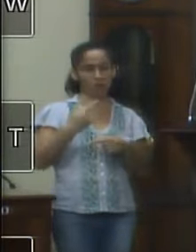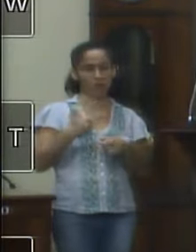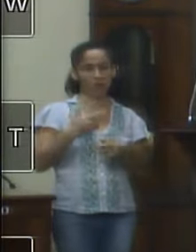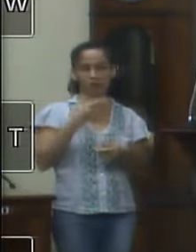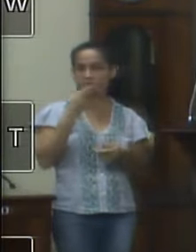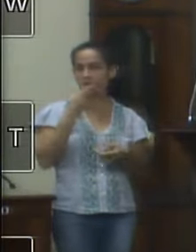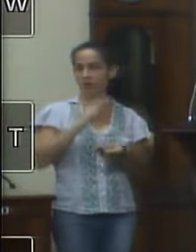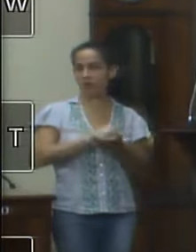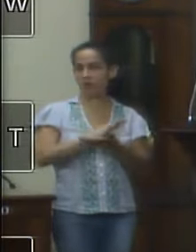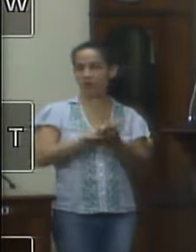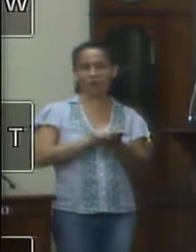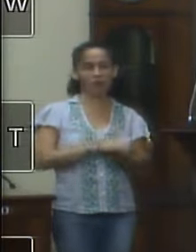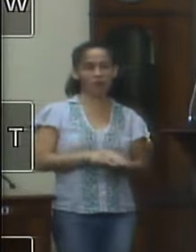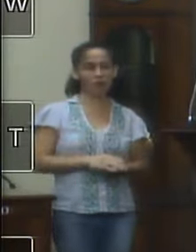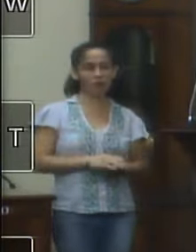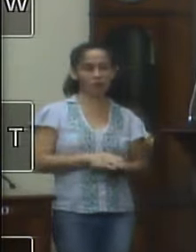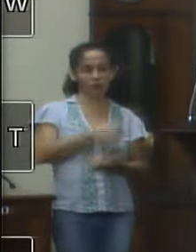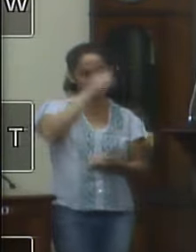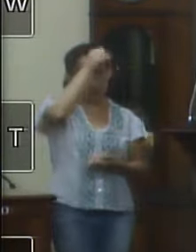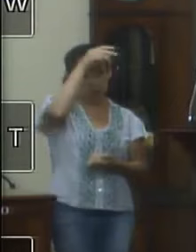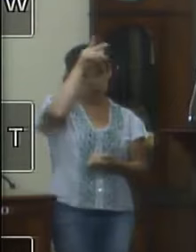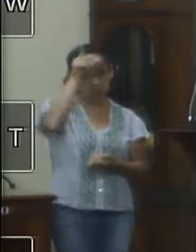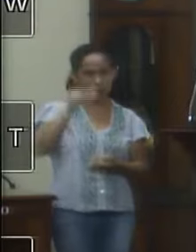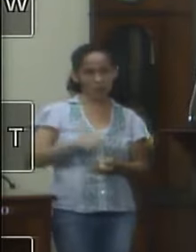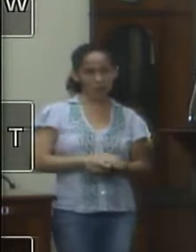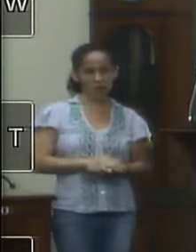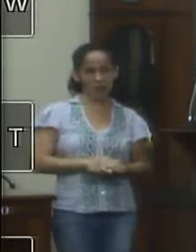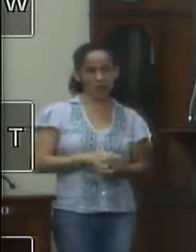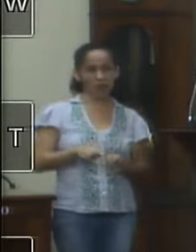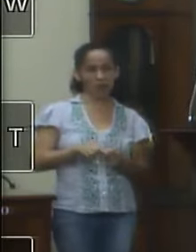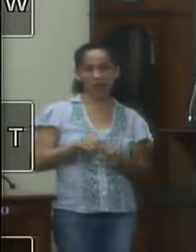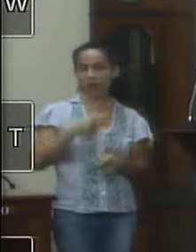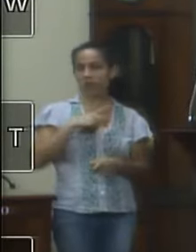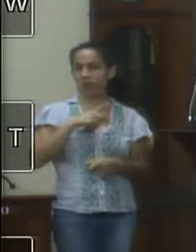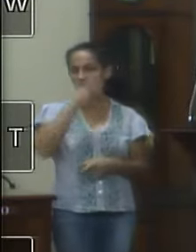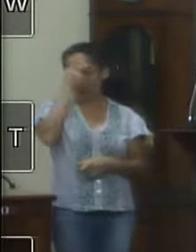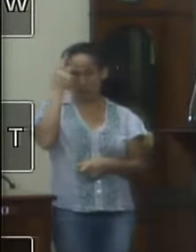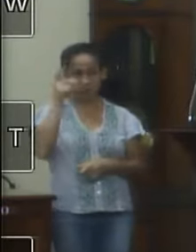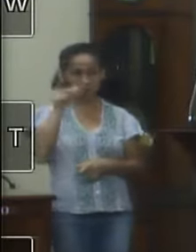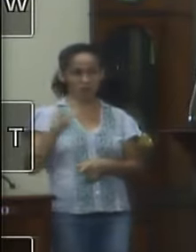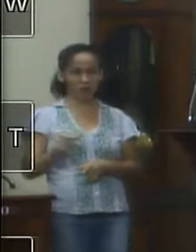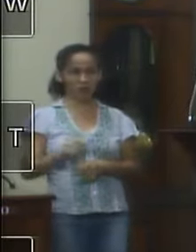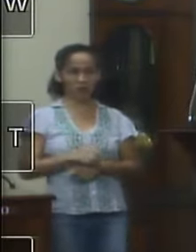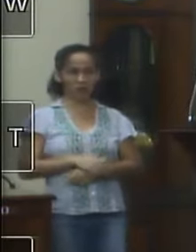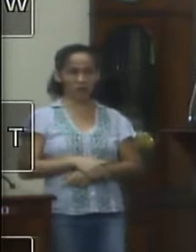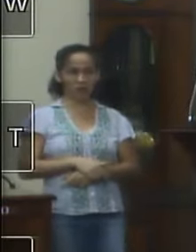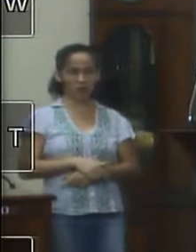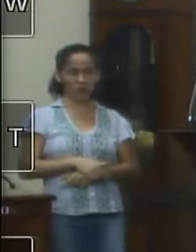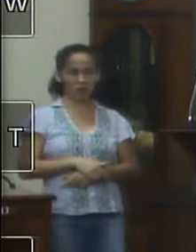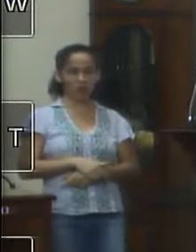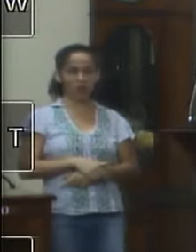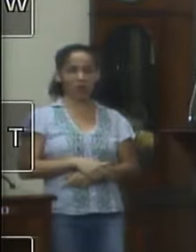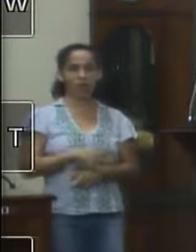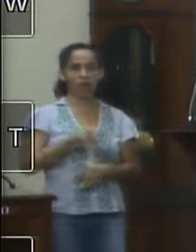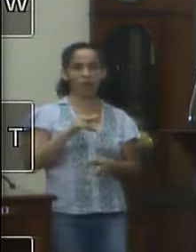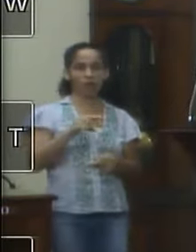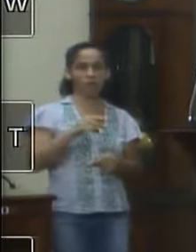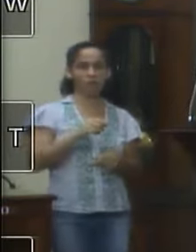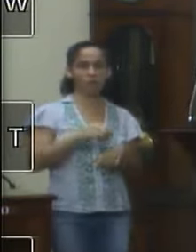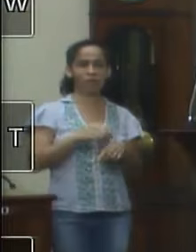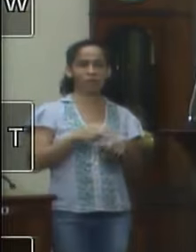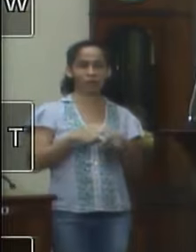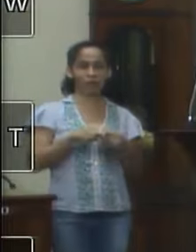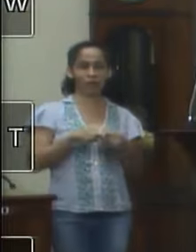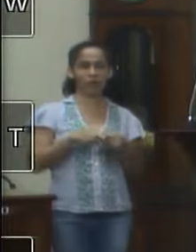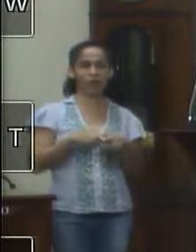que dizer do prefeito Fernandinho Graça então eu lamento que ele tem uma pessoa como Pedro perdão o doutor Saulo